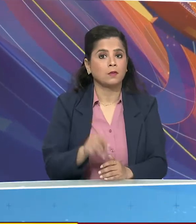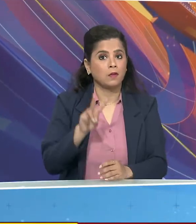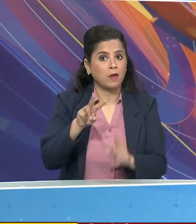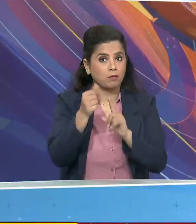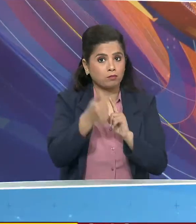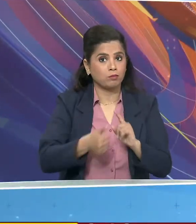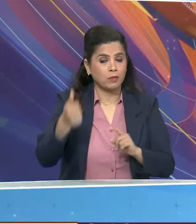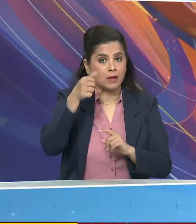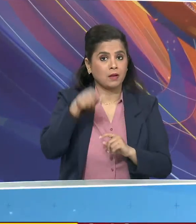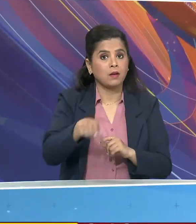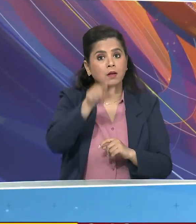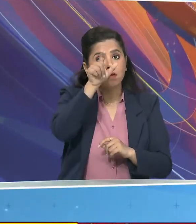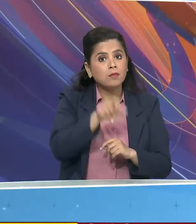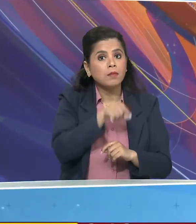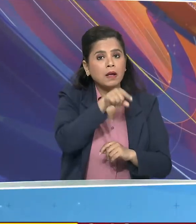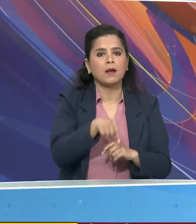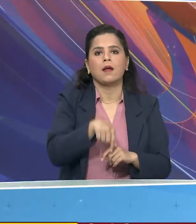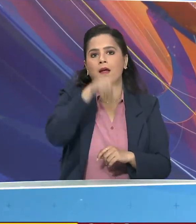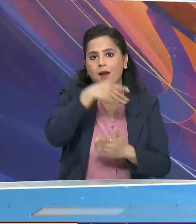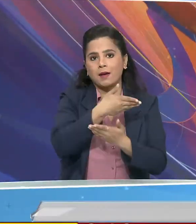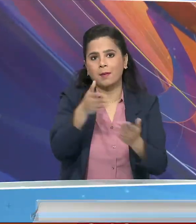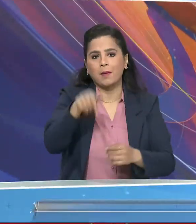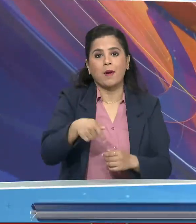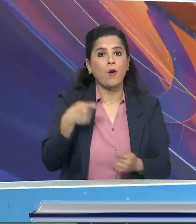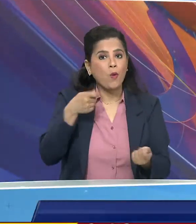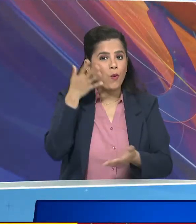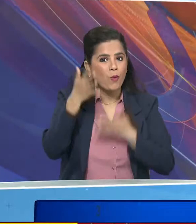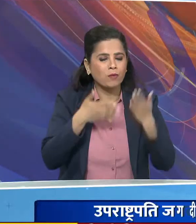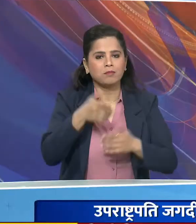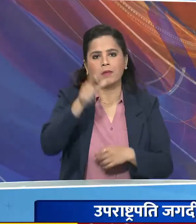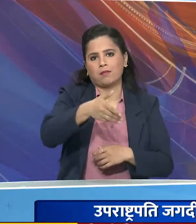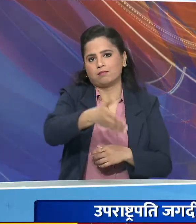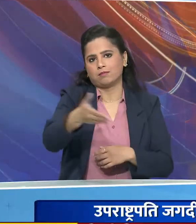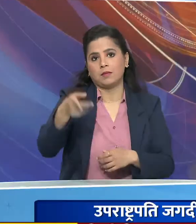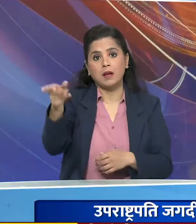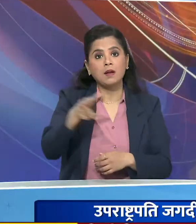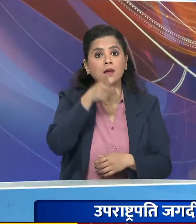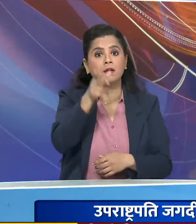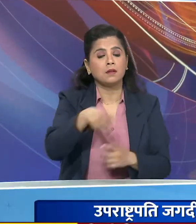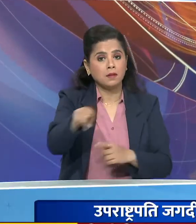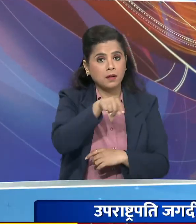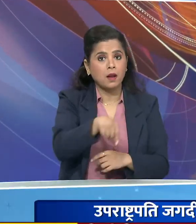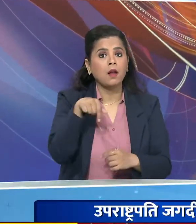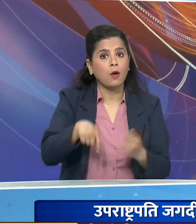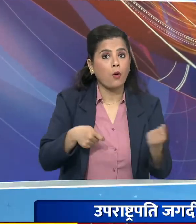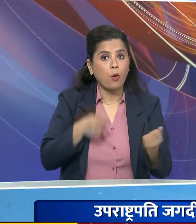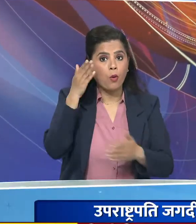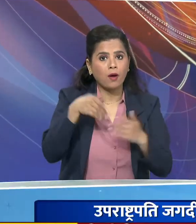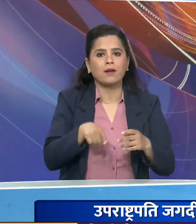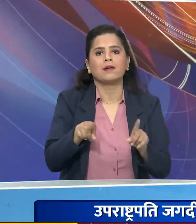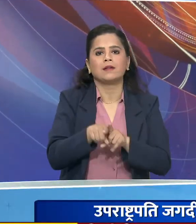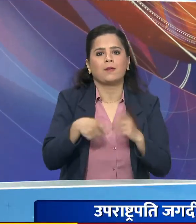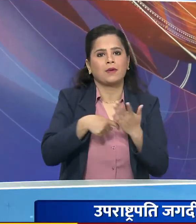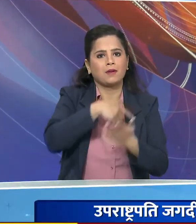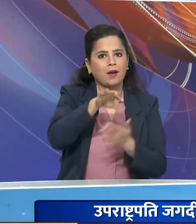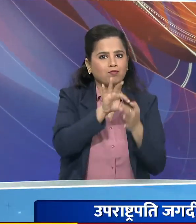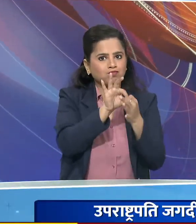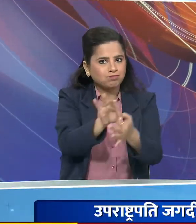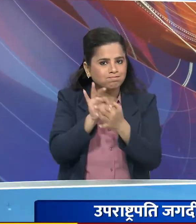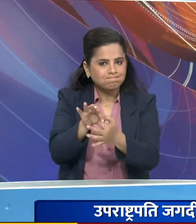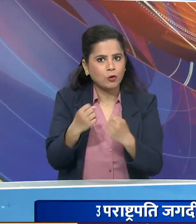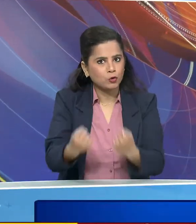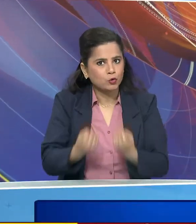ओप्राश्पती जग्दीब धन्खर ने देशवासियों को होली के अफसर पर बधाई दी अपने संदेश में उन्होंने कहा कि होली रिष्टों को मजबूत करने